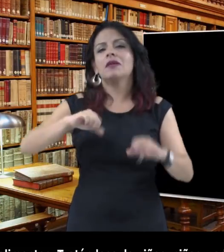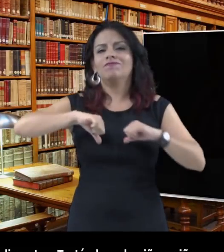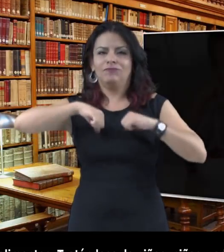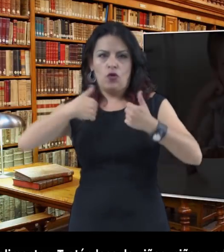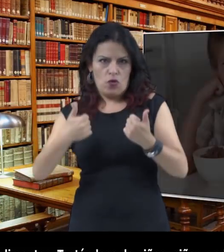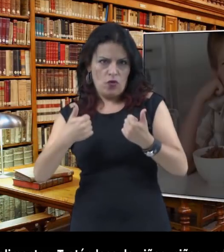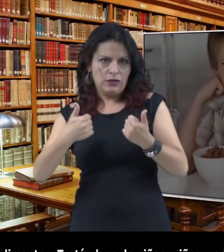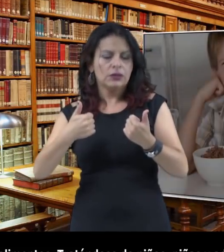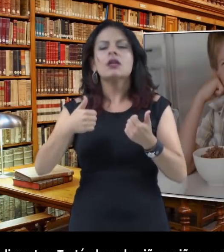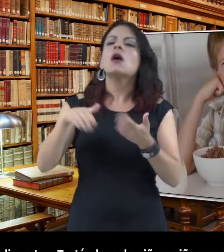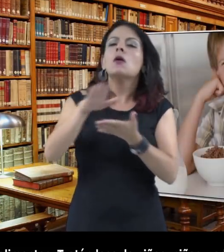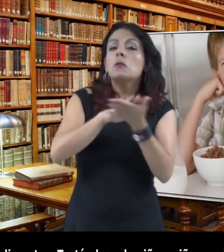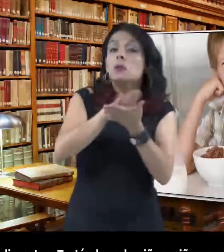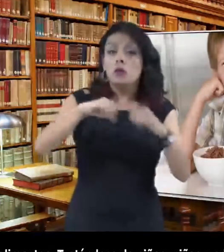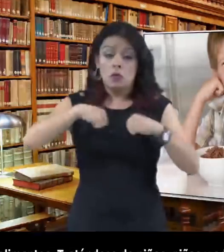aprendizaje de alguna profesión u oficio.